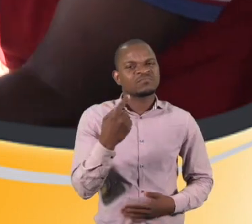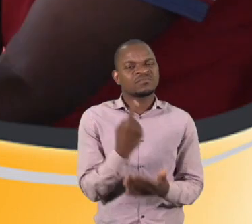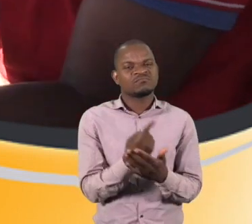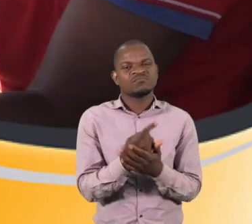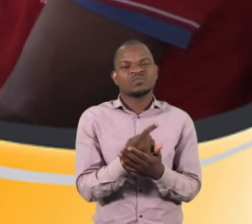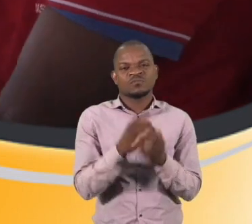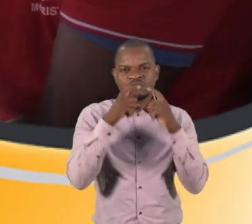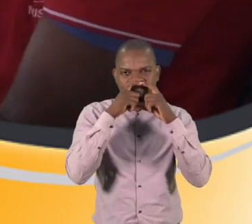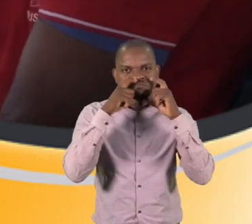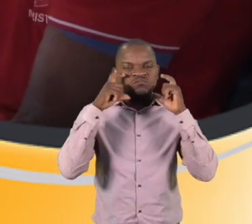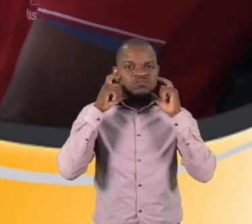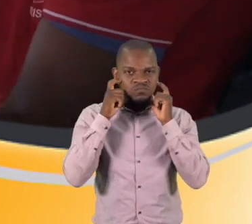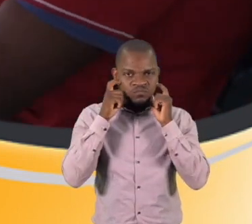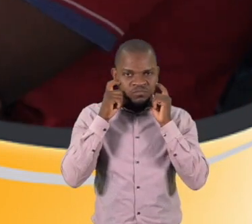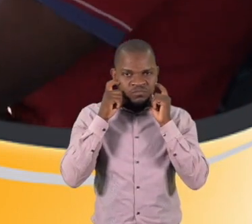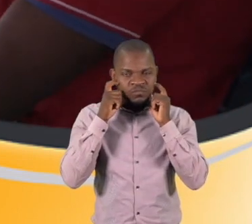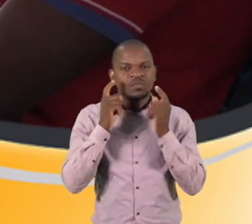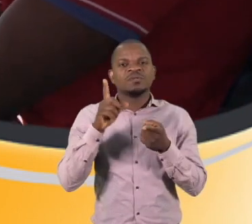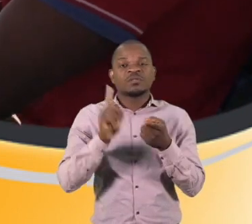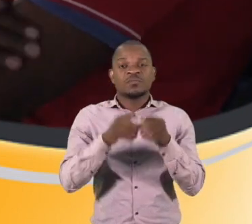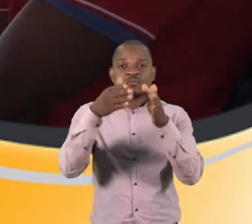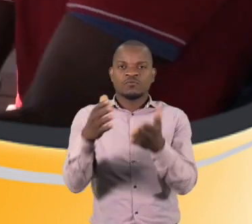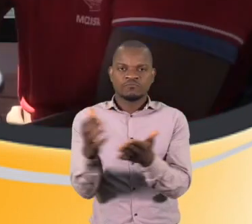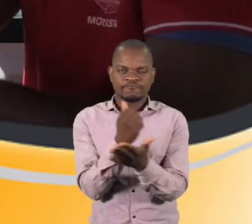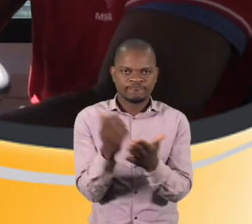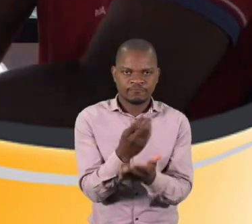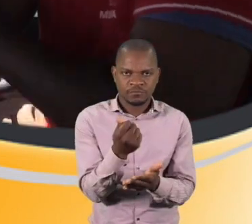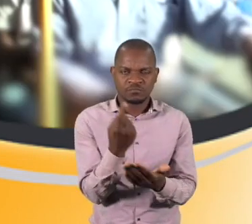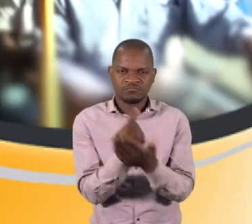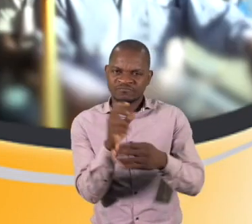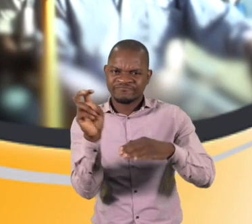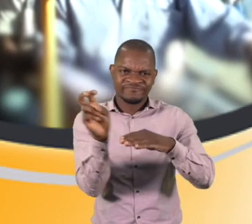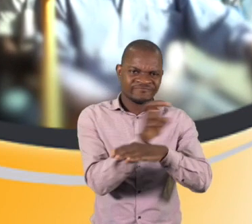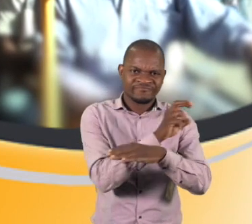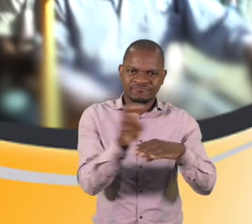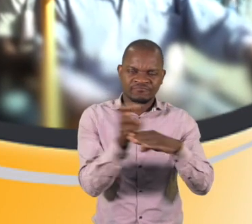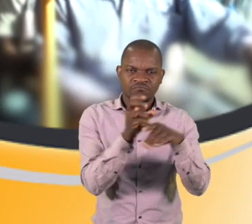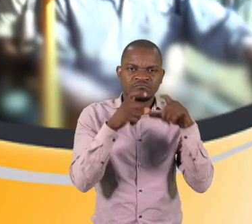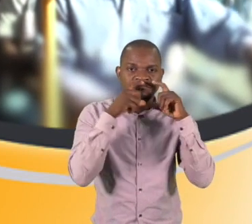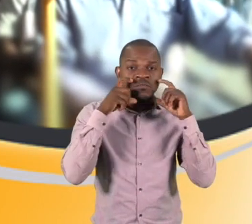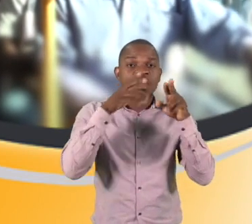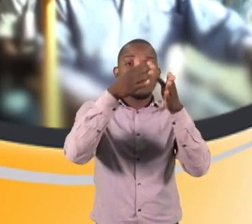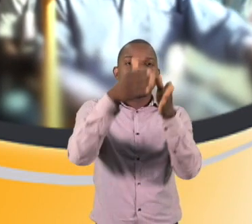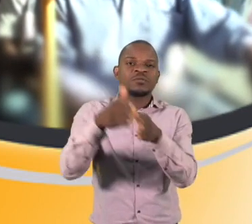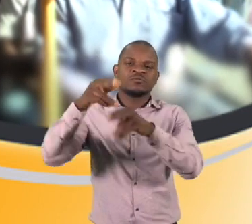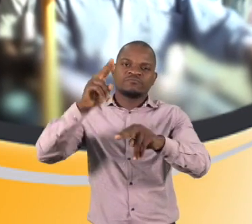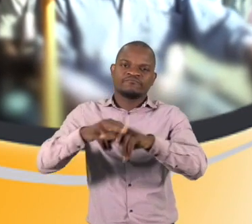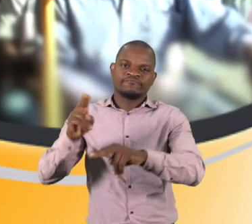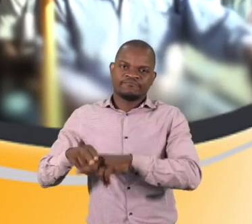sempre uma máscara de proteção, cobrindo o nariz e a boca. O cobrador deve controlar o uso consistente da máscara